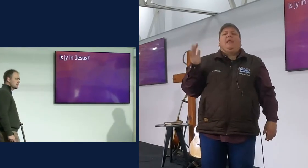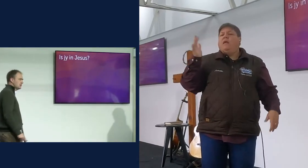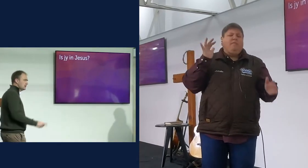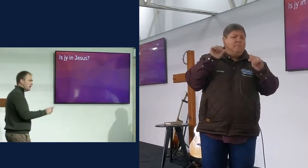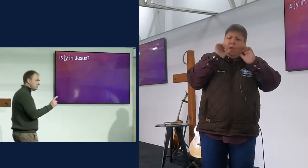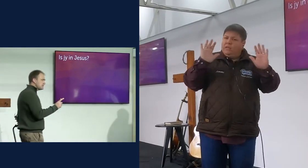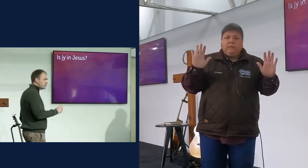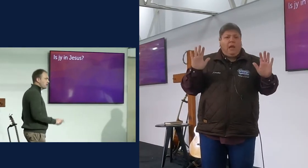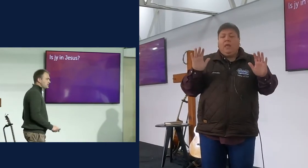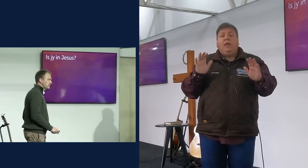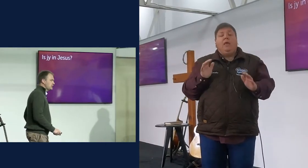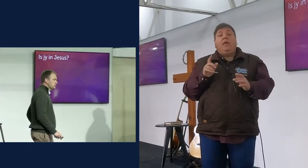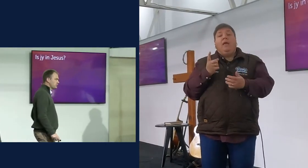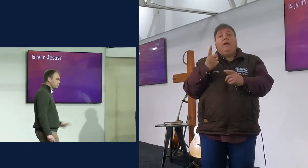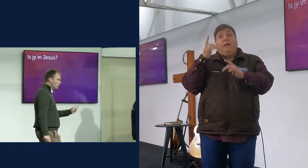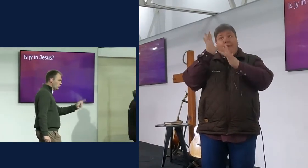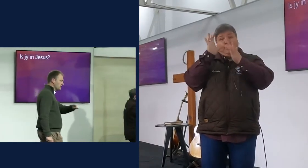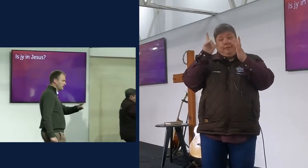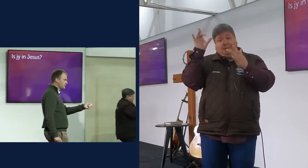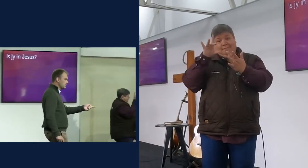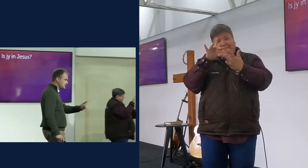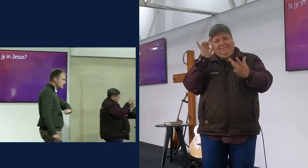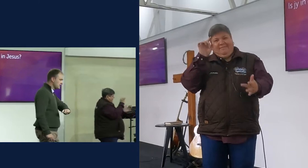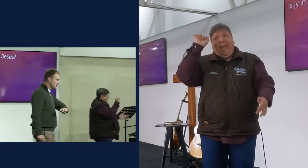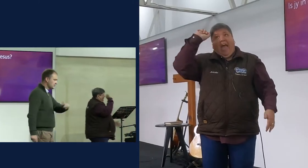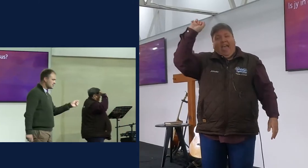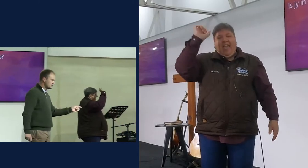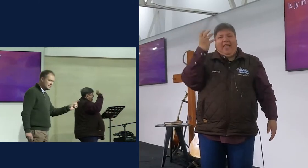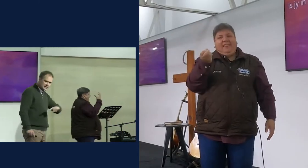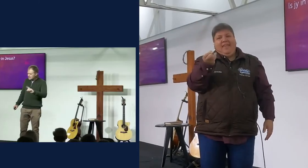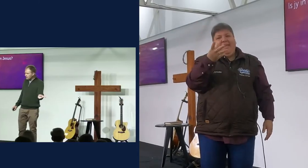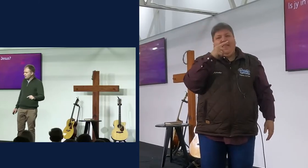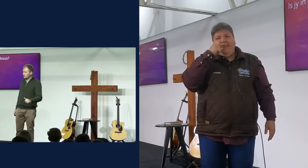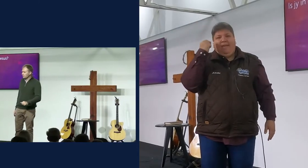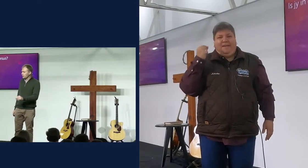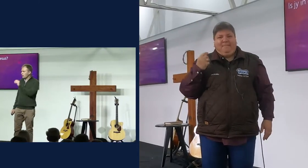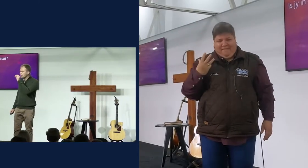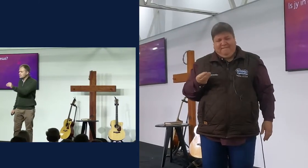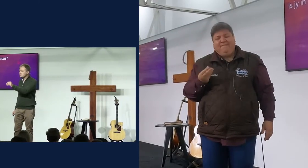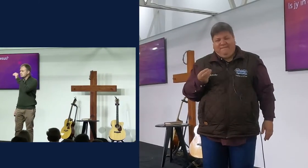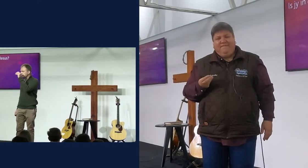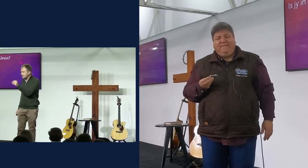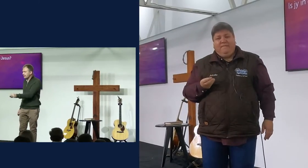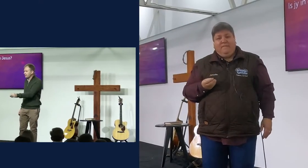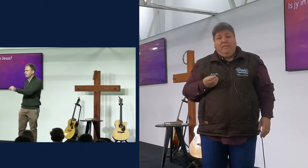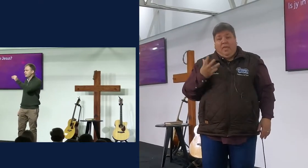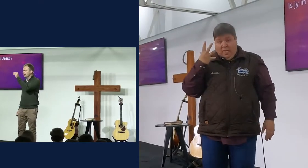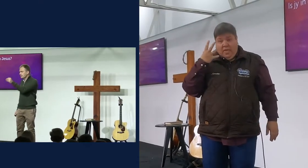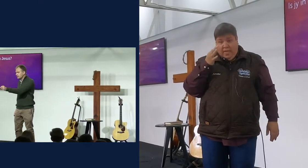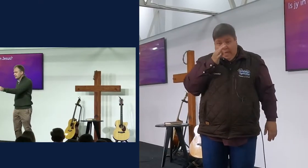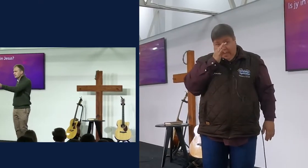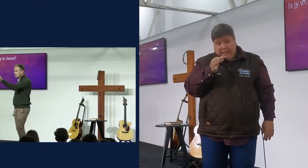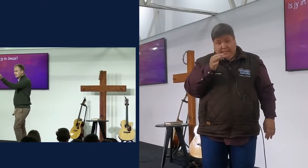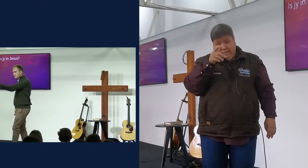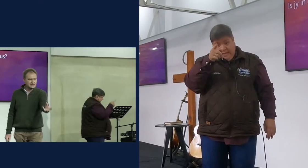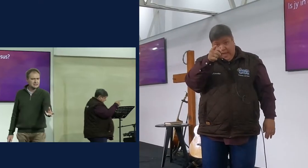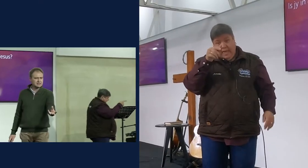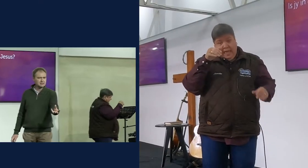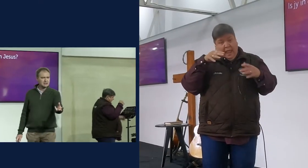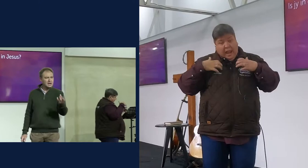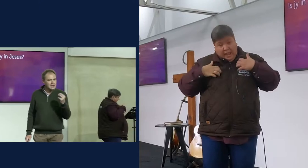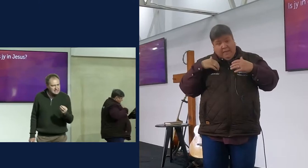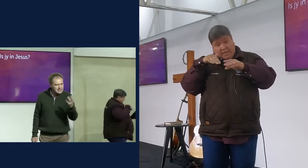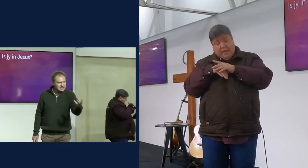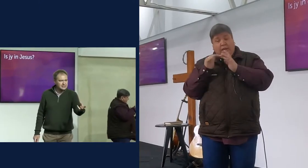Jesus, en dis die vraag, wat ek jou moet vraag vir oog en die heer, want dis die belangrike vraag, is jy in Jesus,